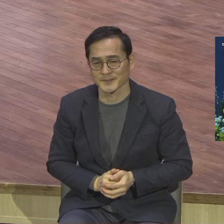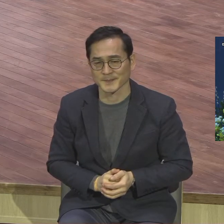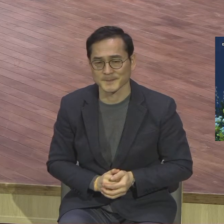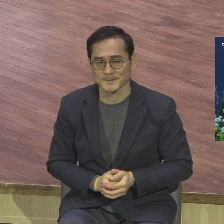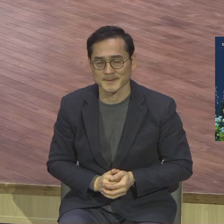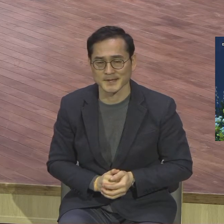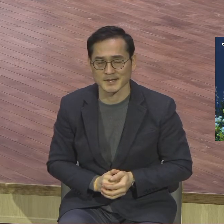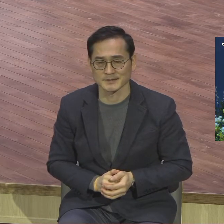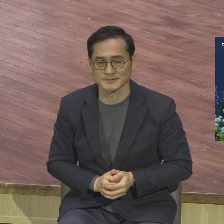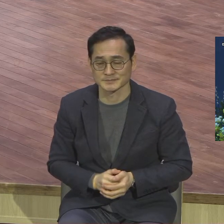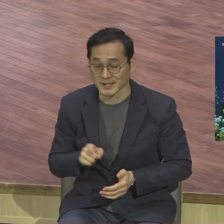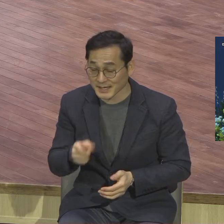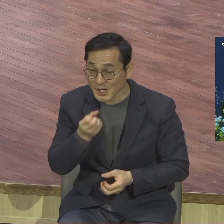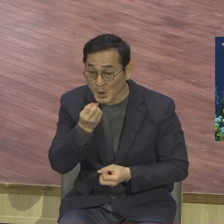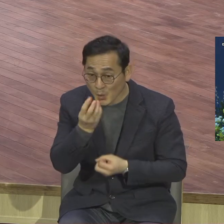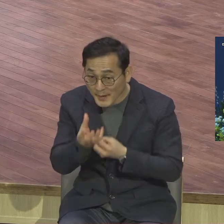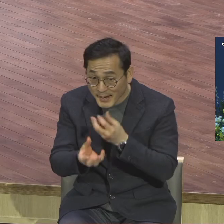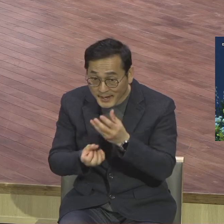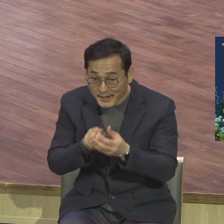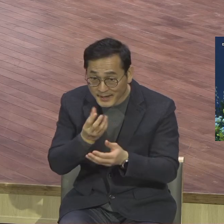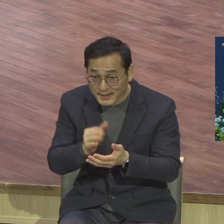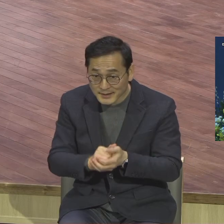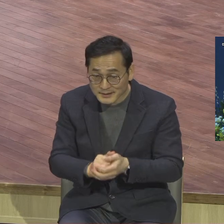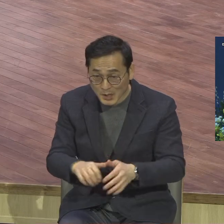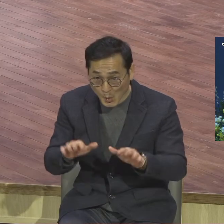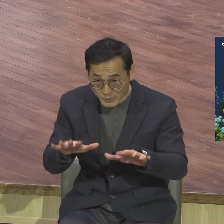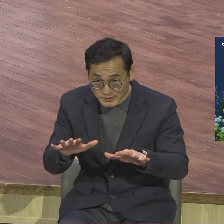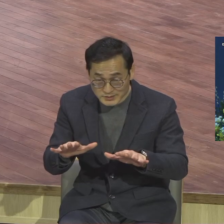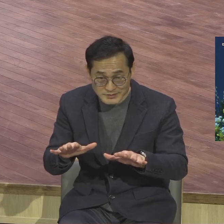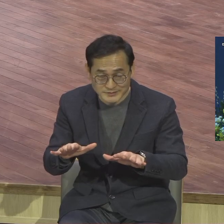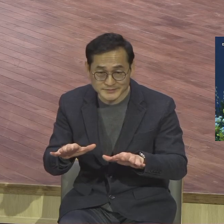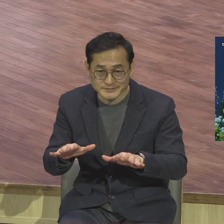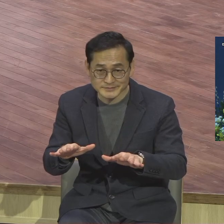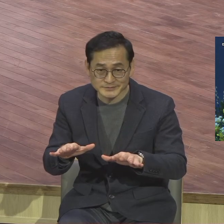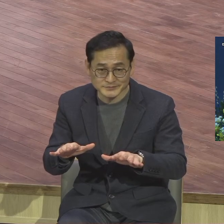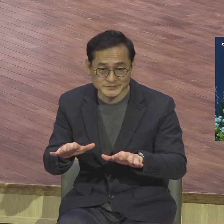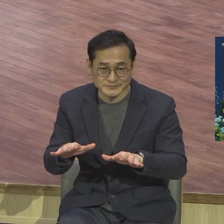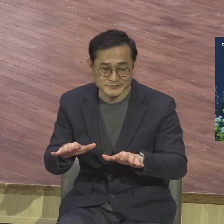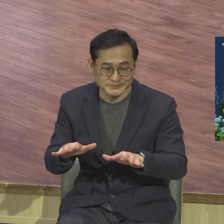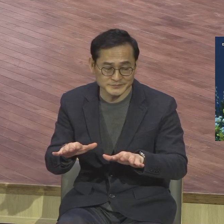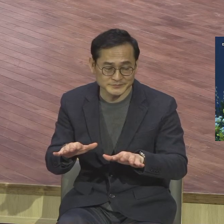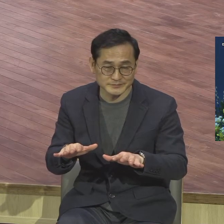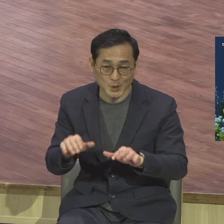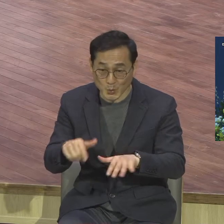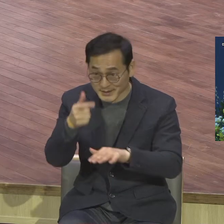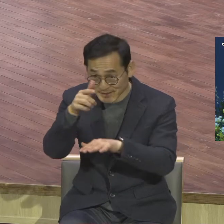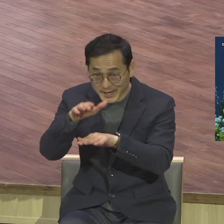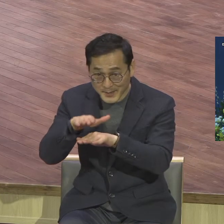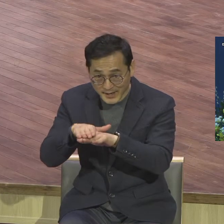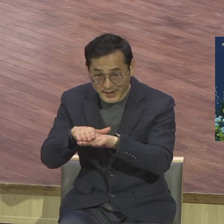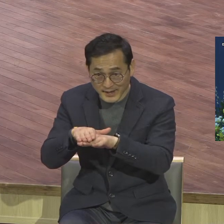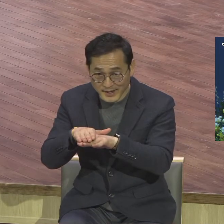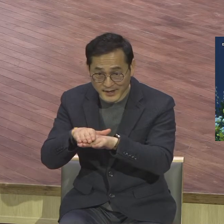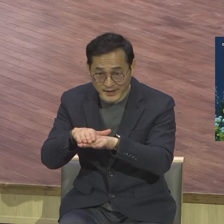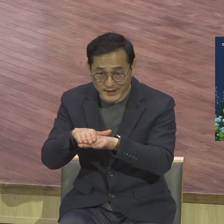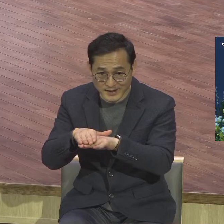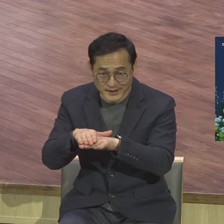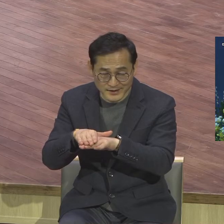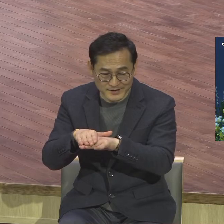뿐만 아니라 송구예배뿐만 아니라 이미 여러분이 이걸 미리 주부에 실어놨기 때문에 아